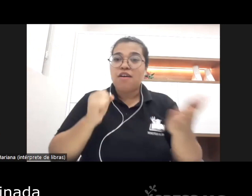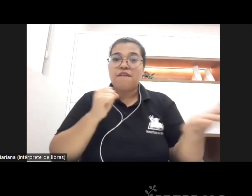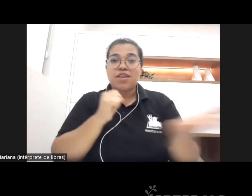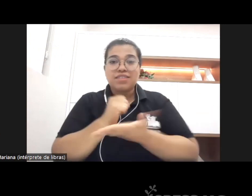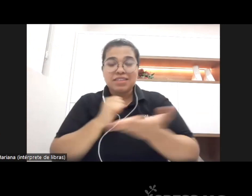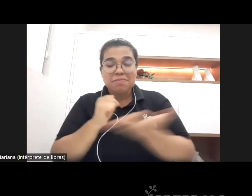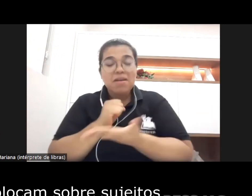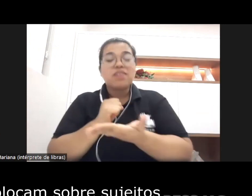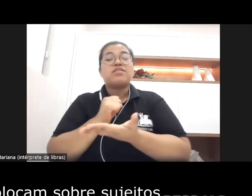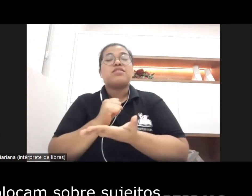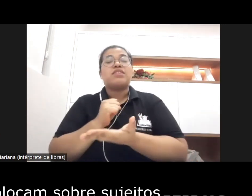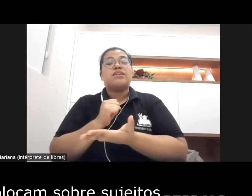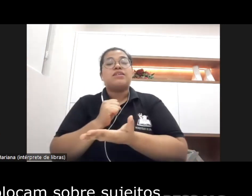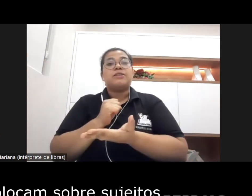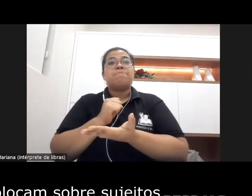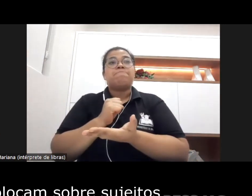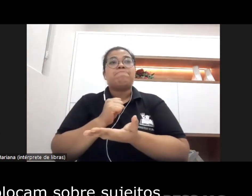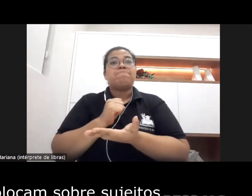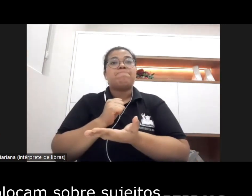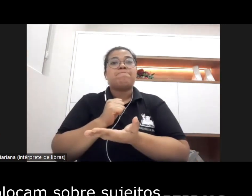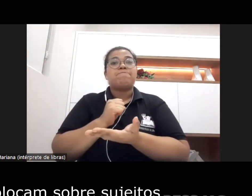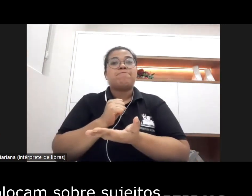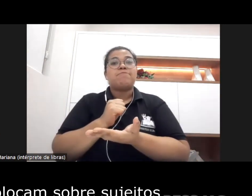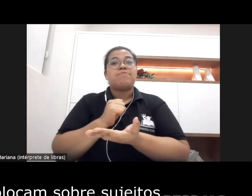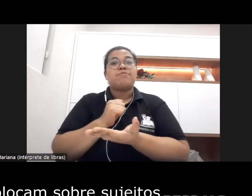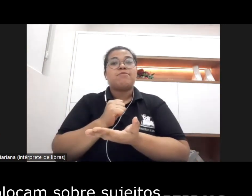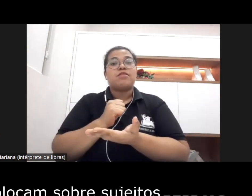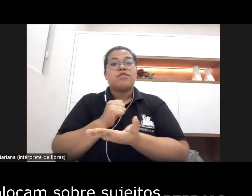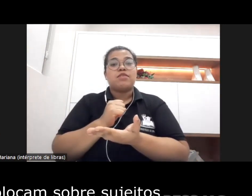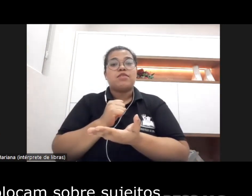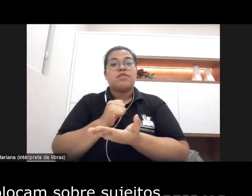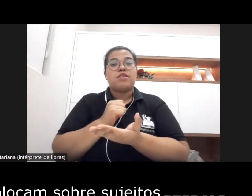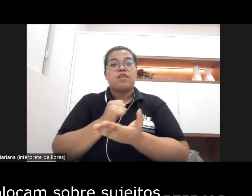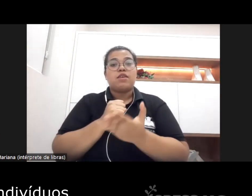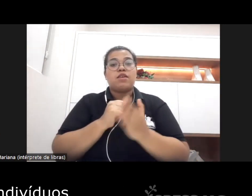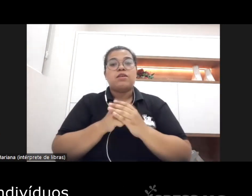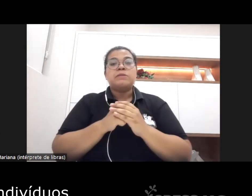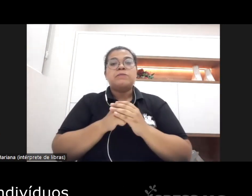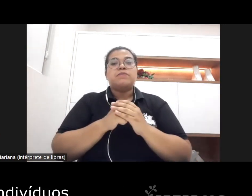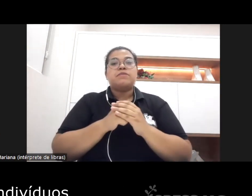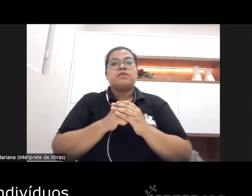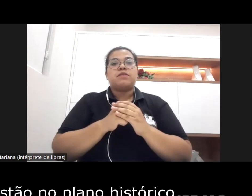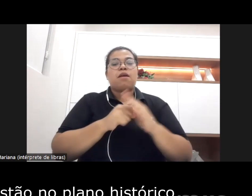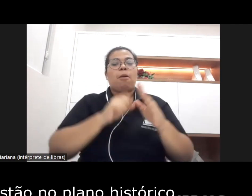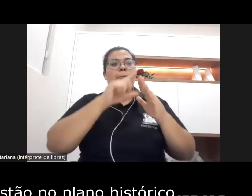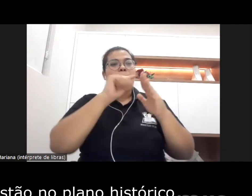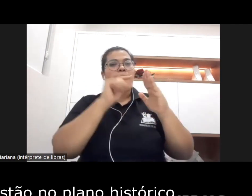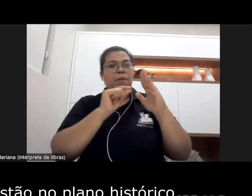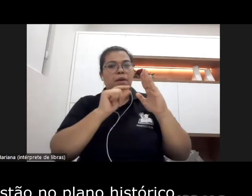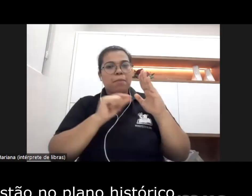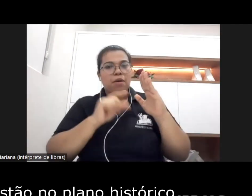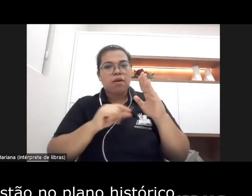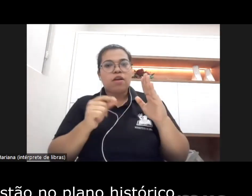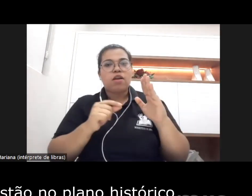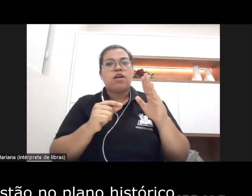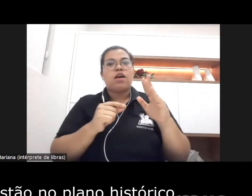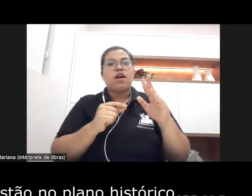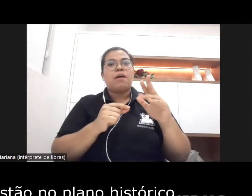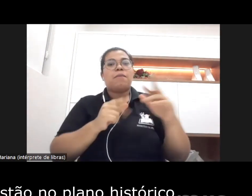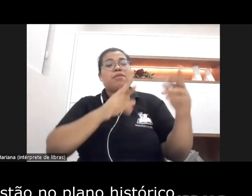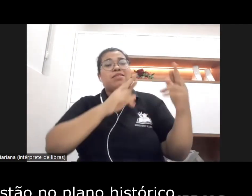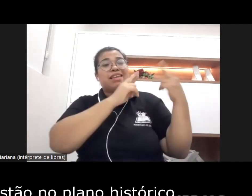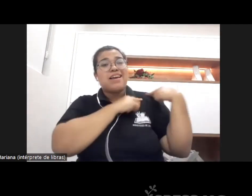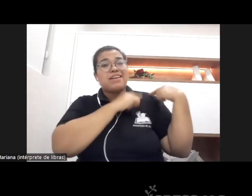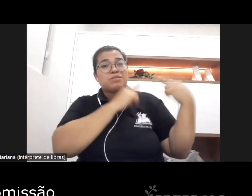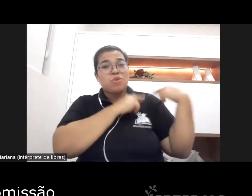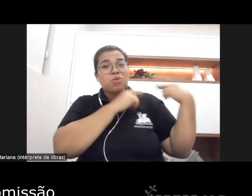por requisições que colocam sobre os sujeitos sobre os indivíduos responsabilidades que estão no plano